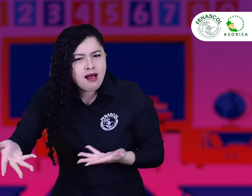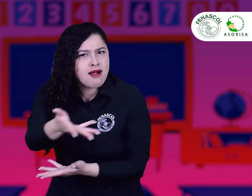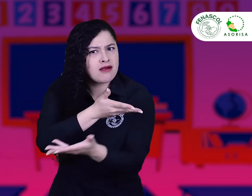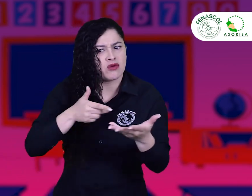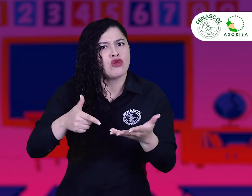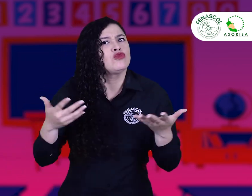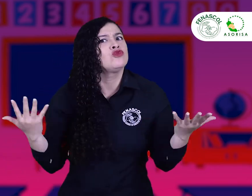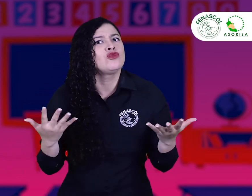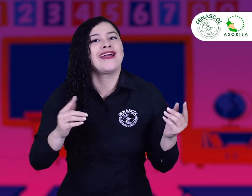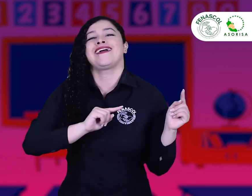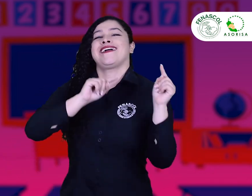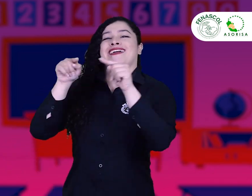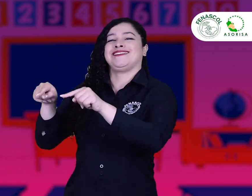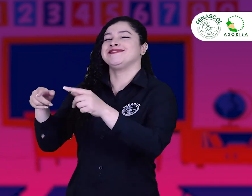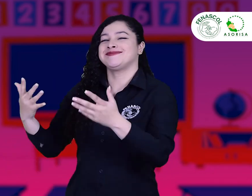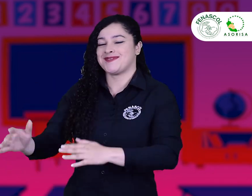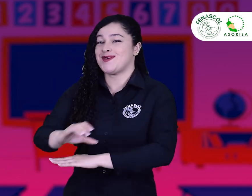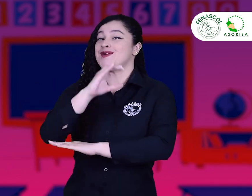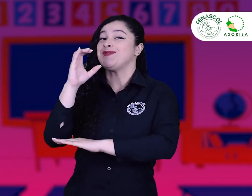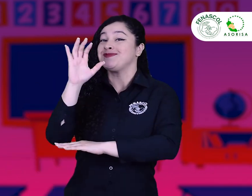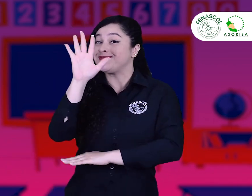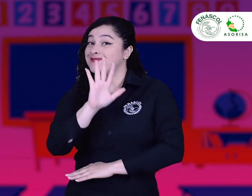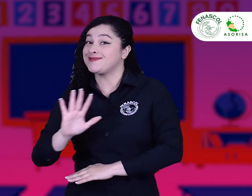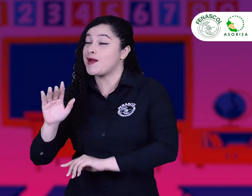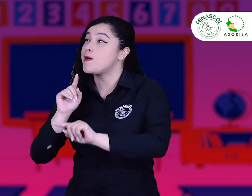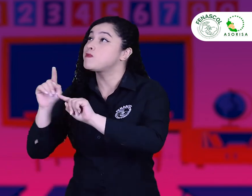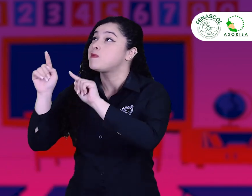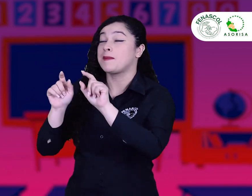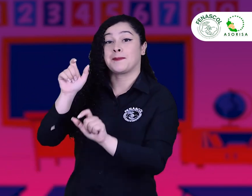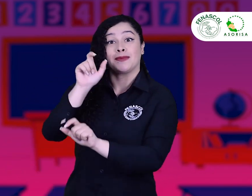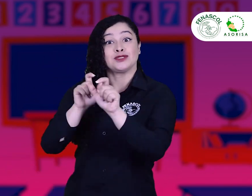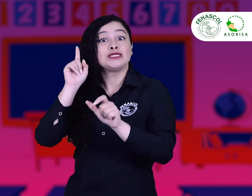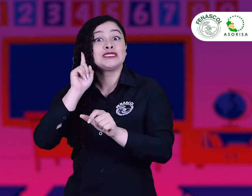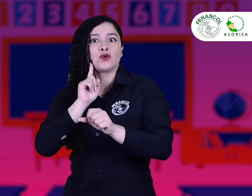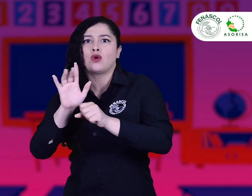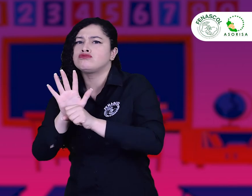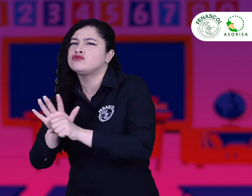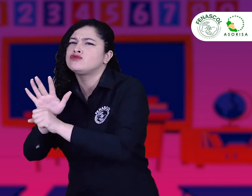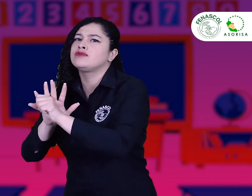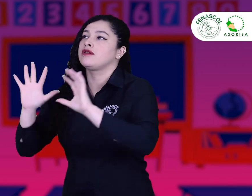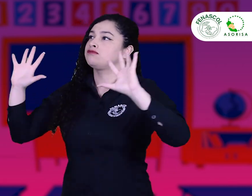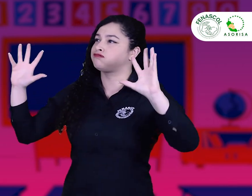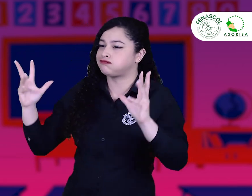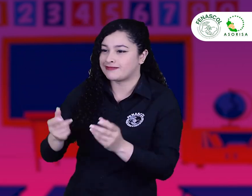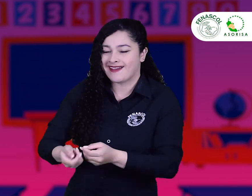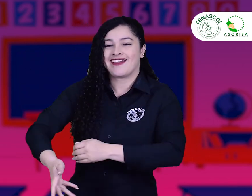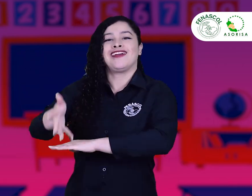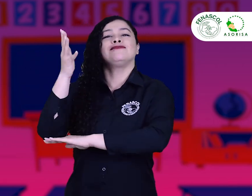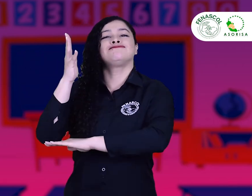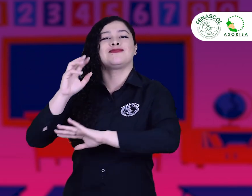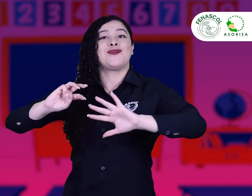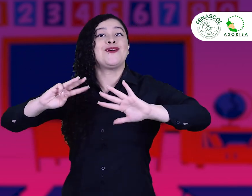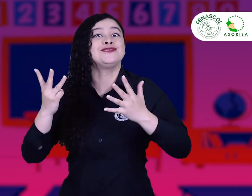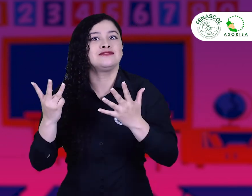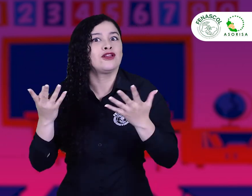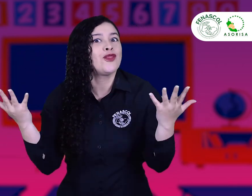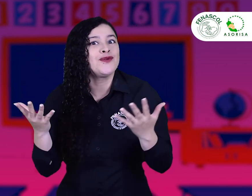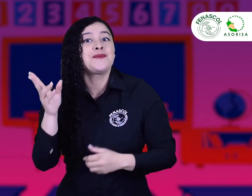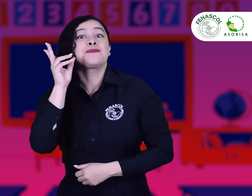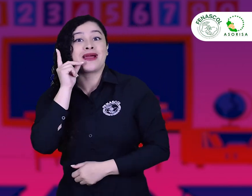este tema en el VIII Congreso Nacional de la Situación de las Personas Sordas en Colombia, que